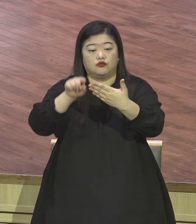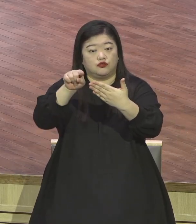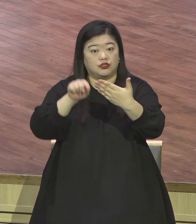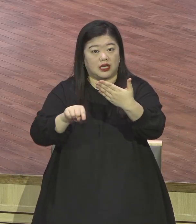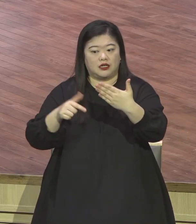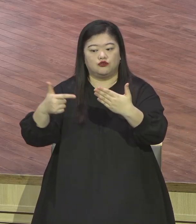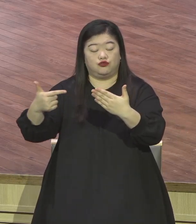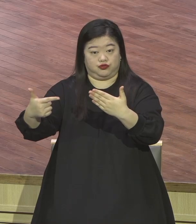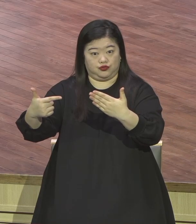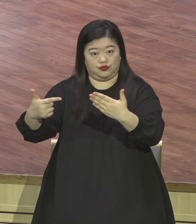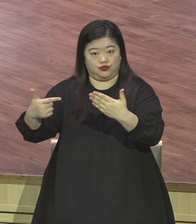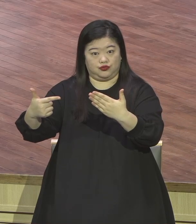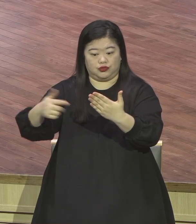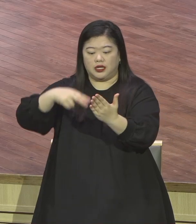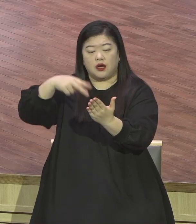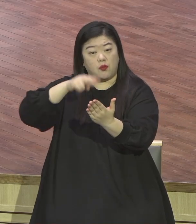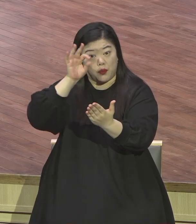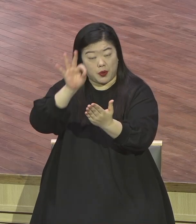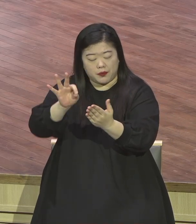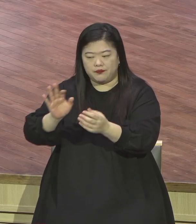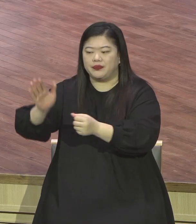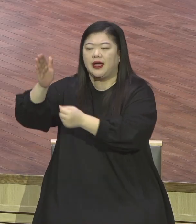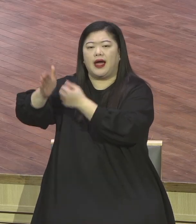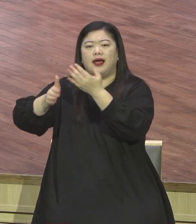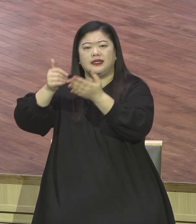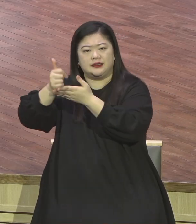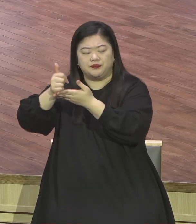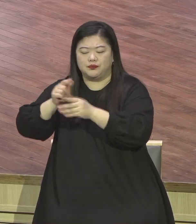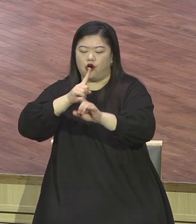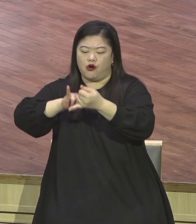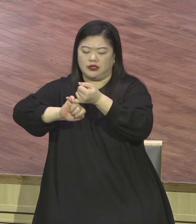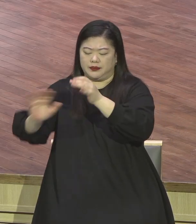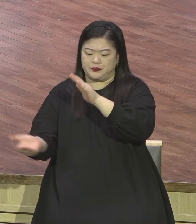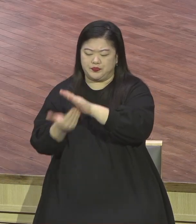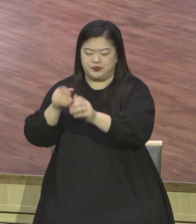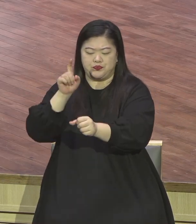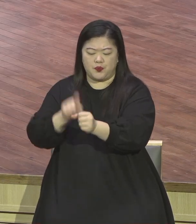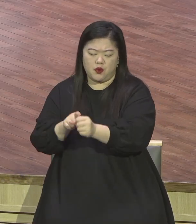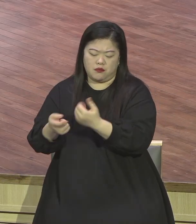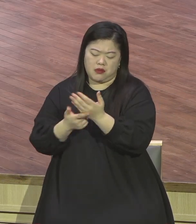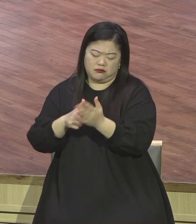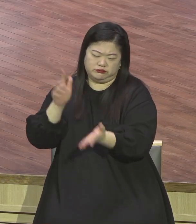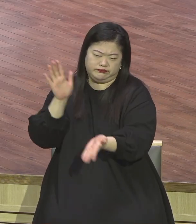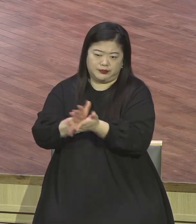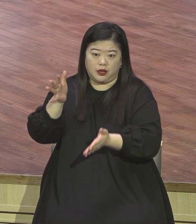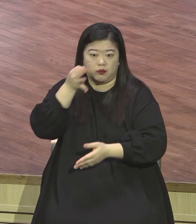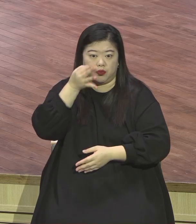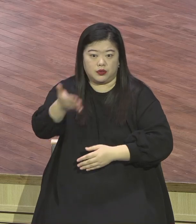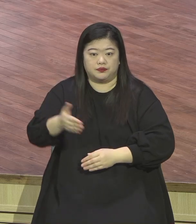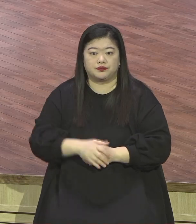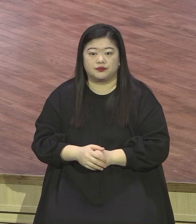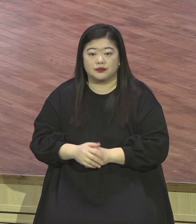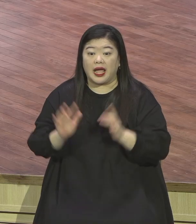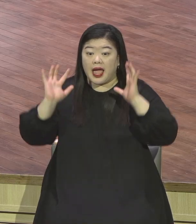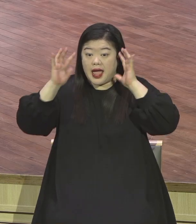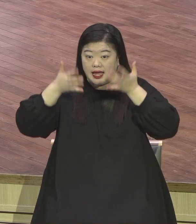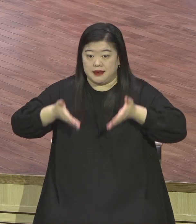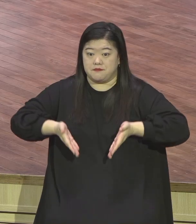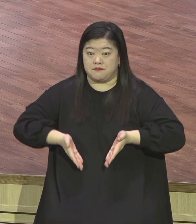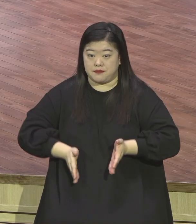성치를 위한 하나님의 열정을 여기서 우리가 볼 수가 있어요 이는 한 아기가 우리에게 낳고 한 아들을 우리에게